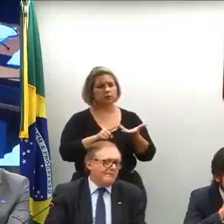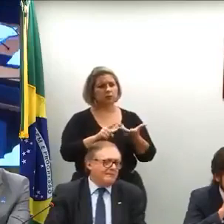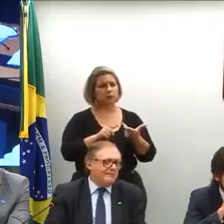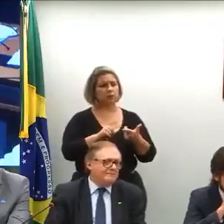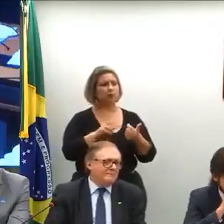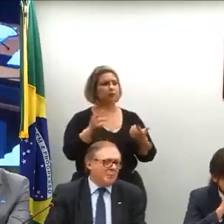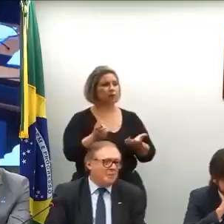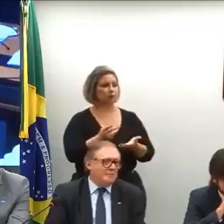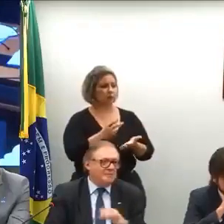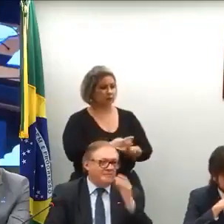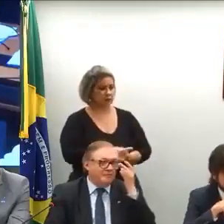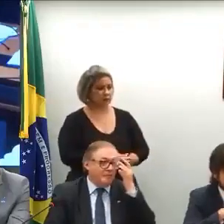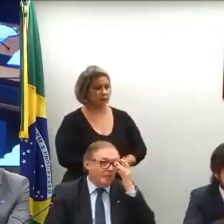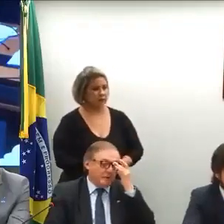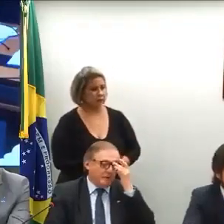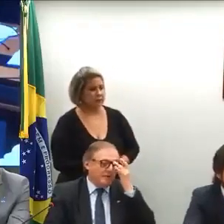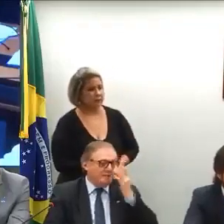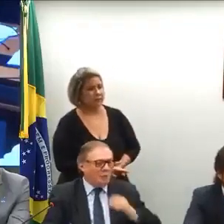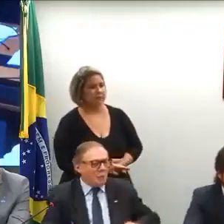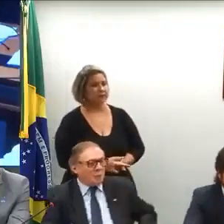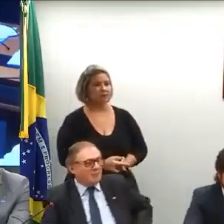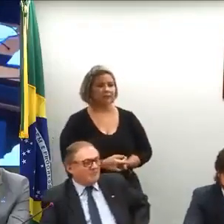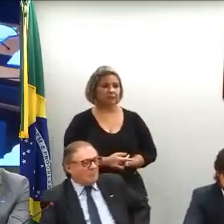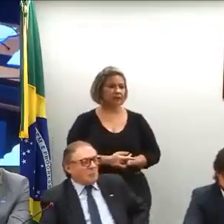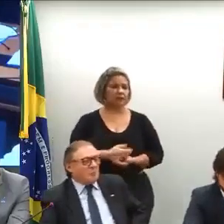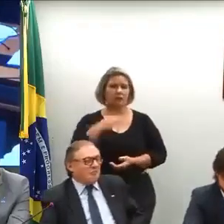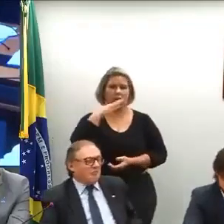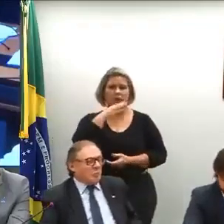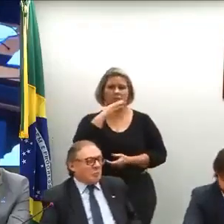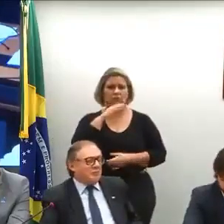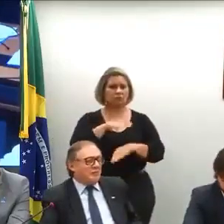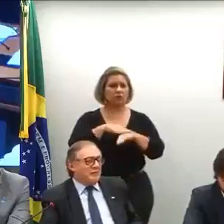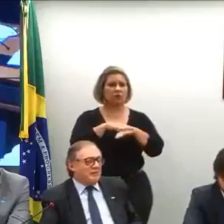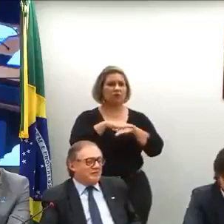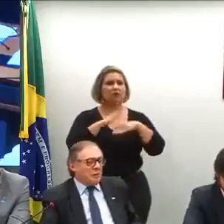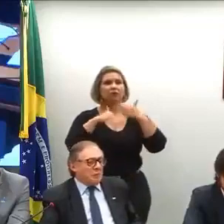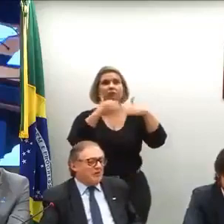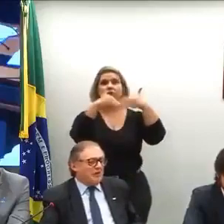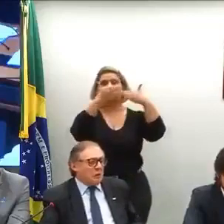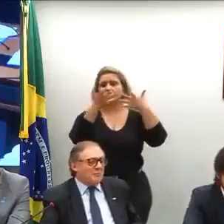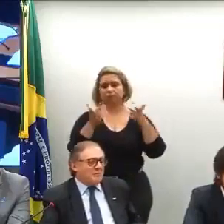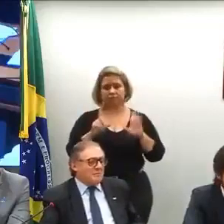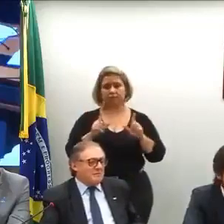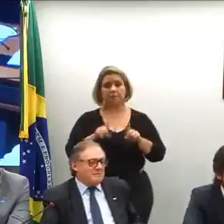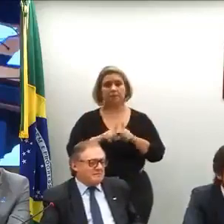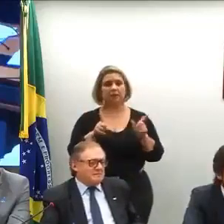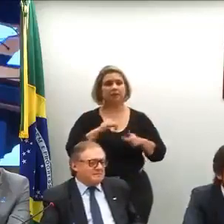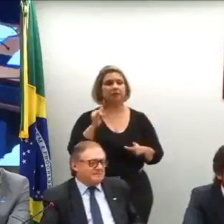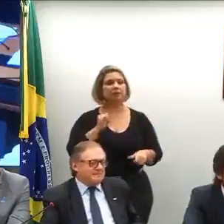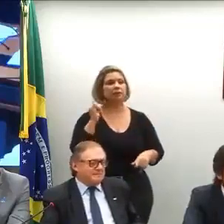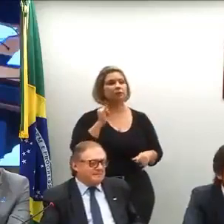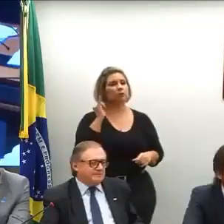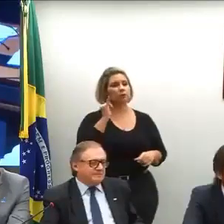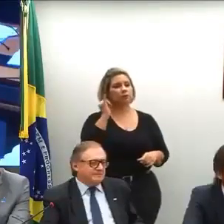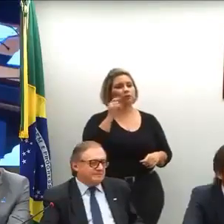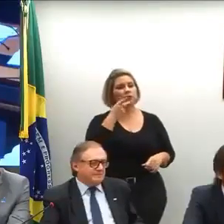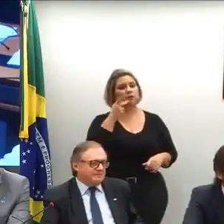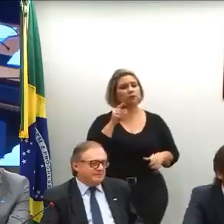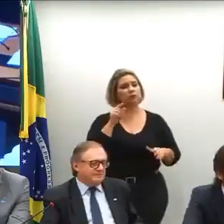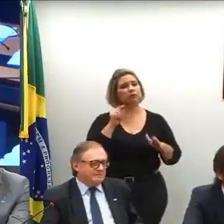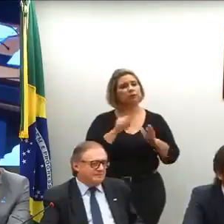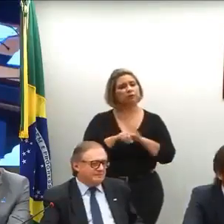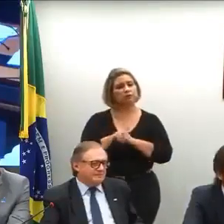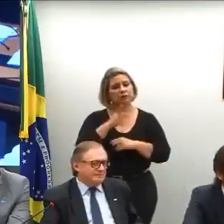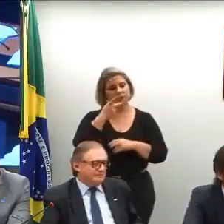acontecendo, porque eu acho que isso não faz com que a conversa vá um pouco adiante. Mas eu acho que é importante trazer um pouco do questionamento